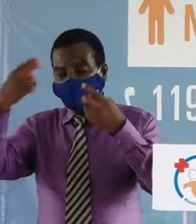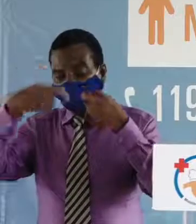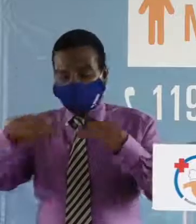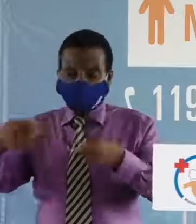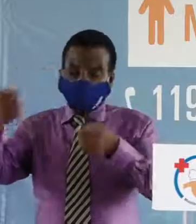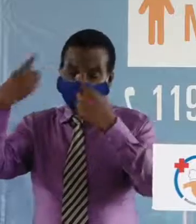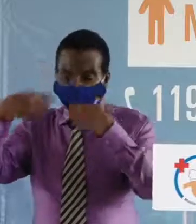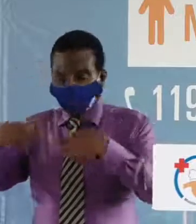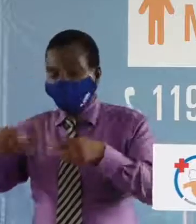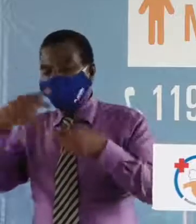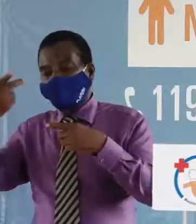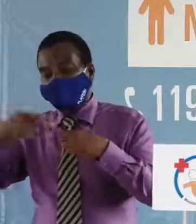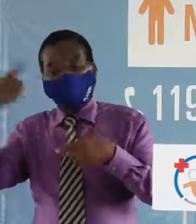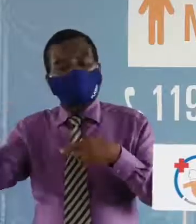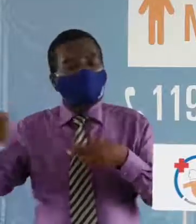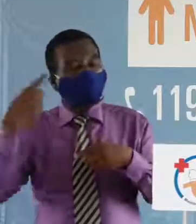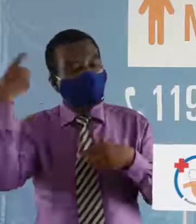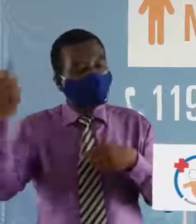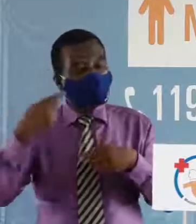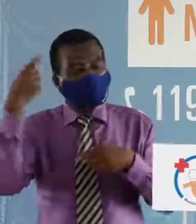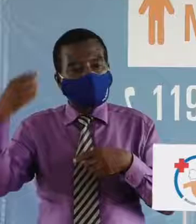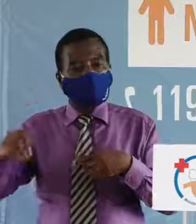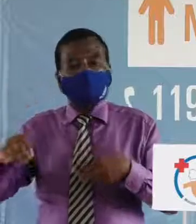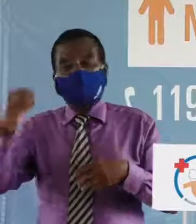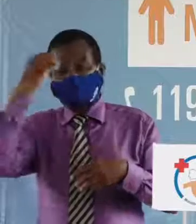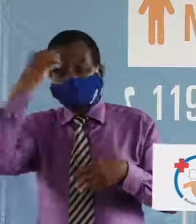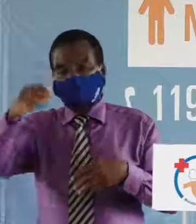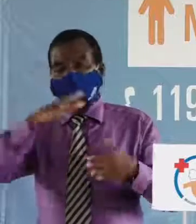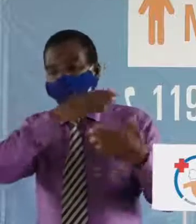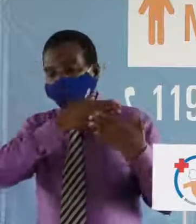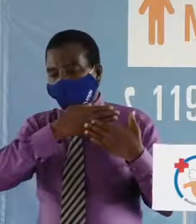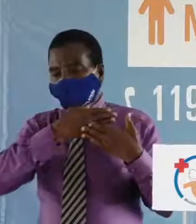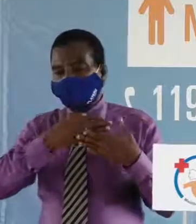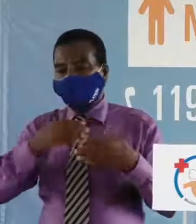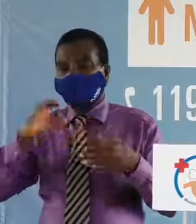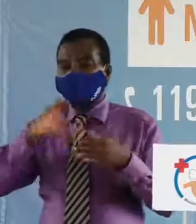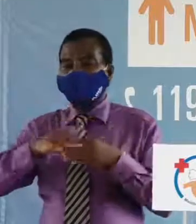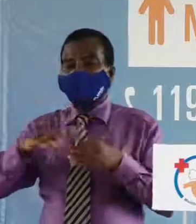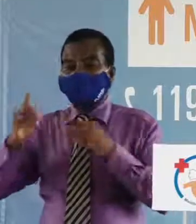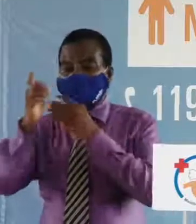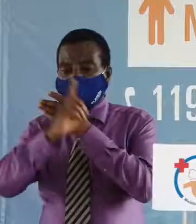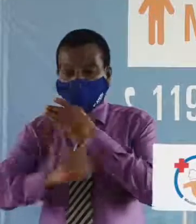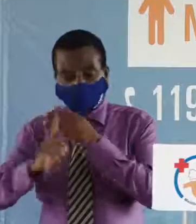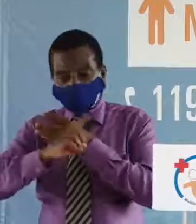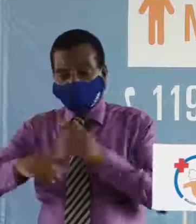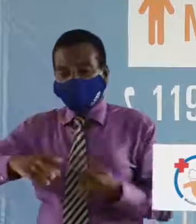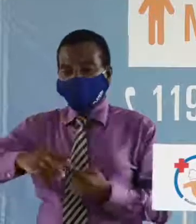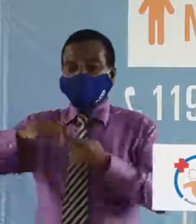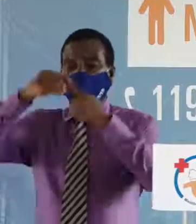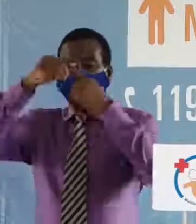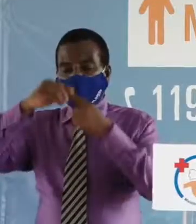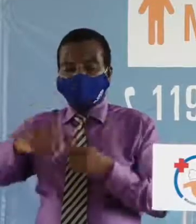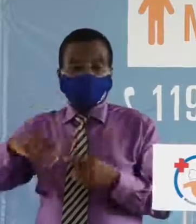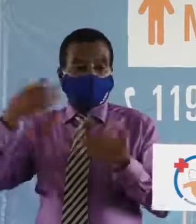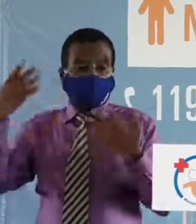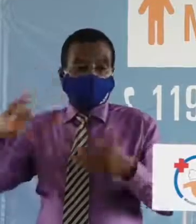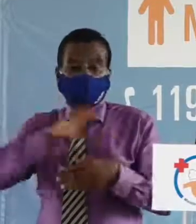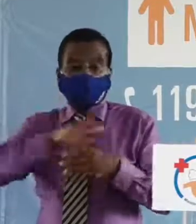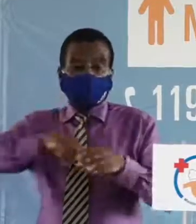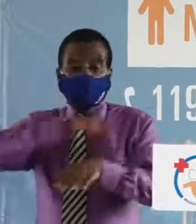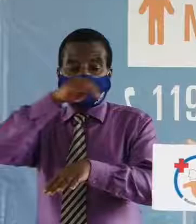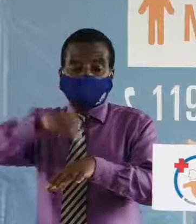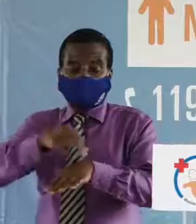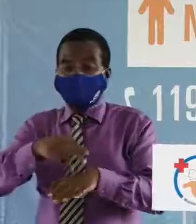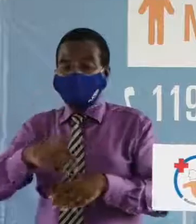il y a des officiers en charge de cela il a un département ministériel en charge de l'application de ces mesures c'est la police nationale